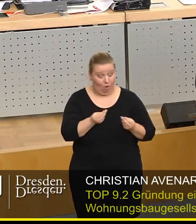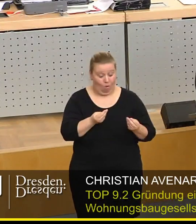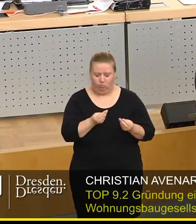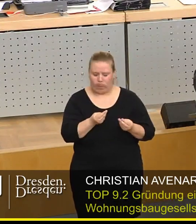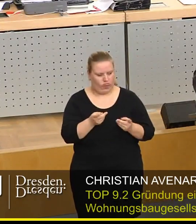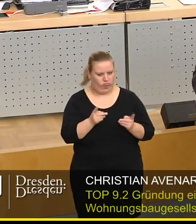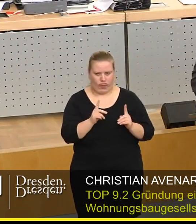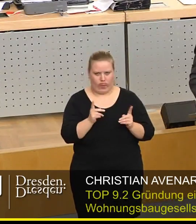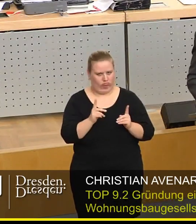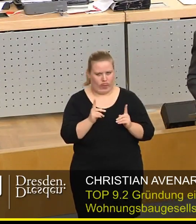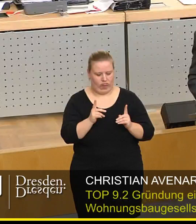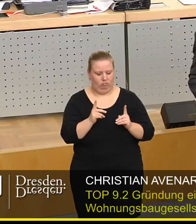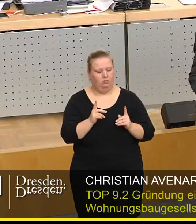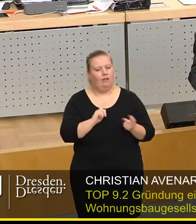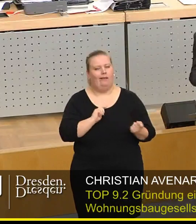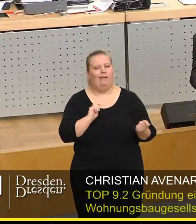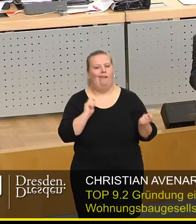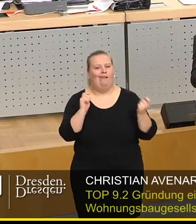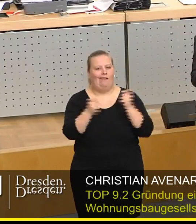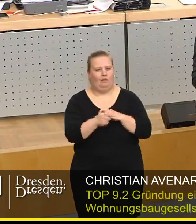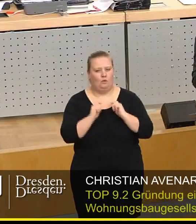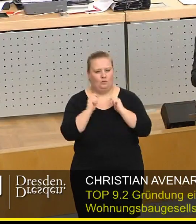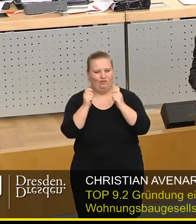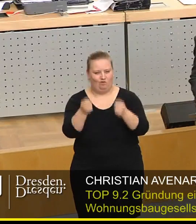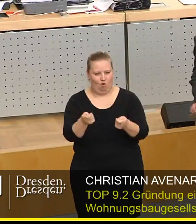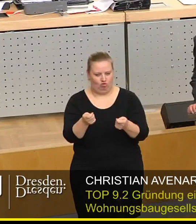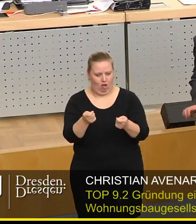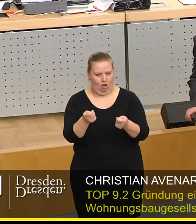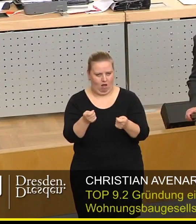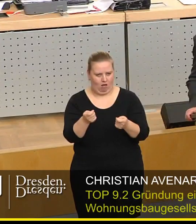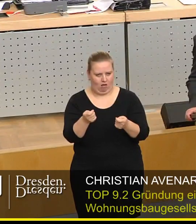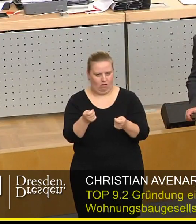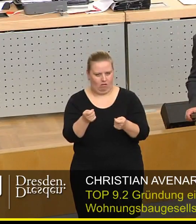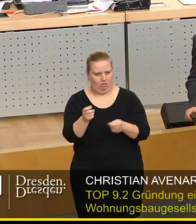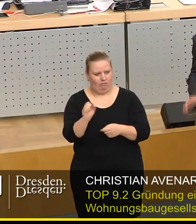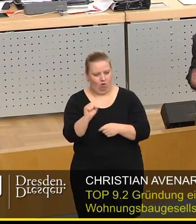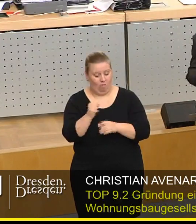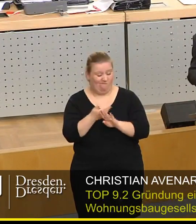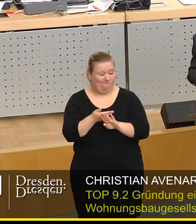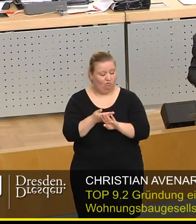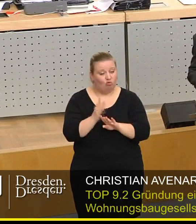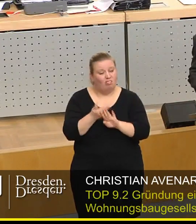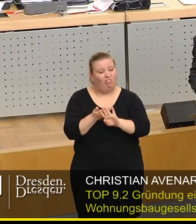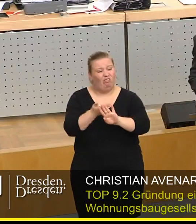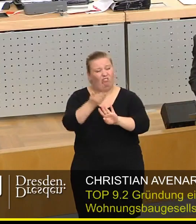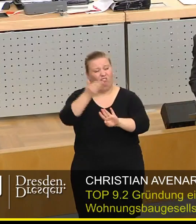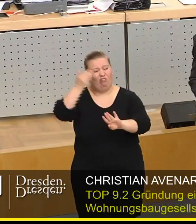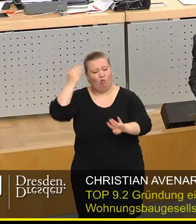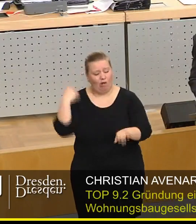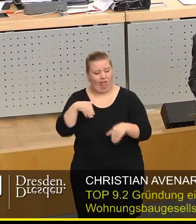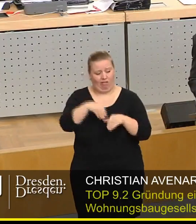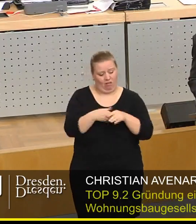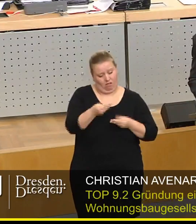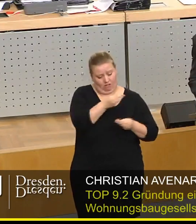Wir haben einen Änderungsvorschlag gemacht, der Ergebnis einer intensiven internen